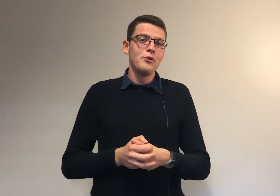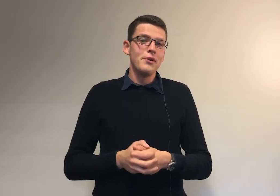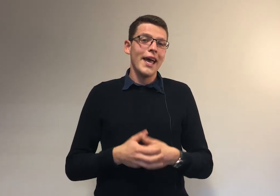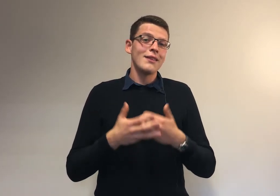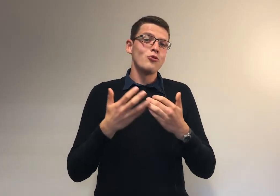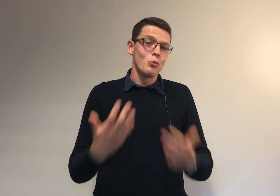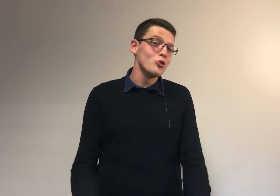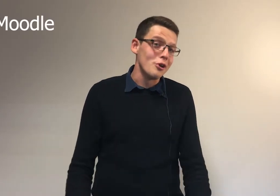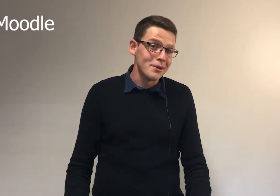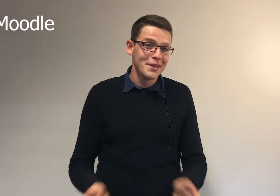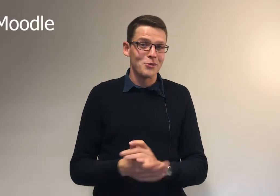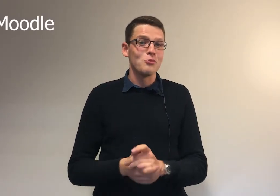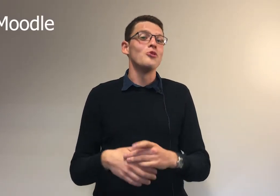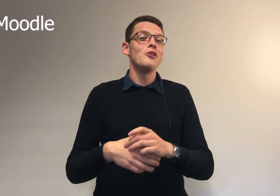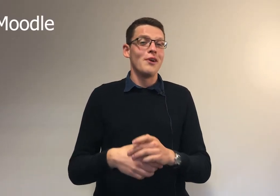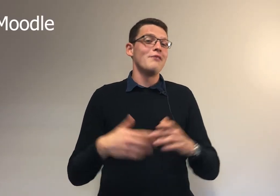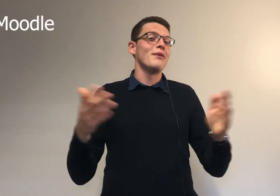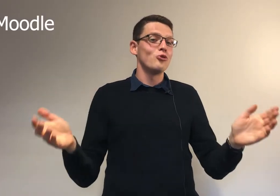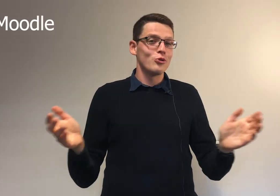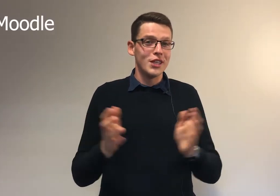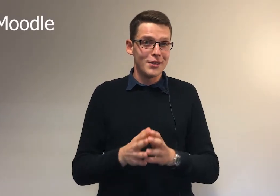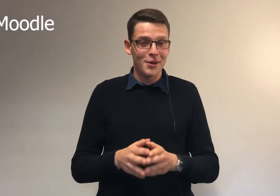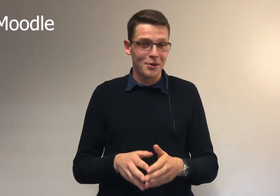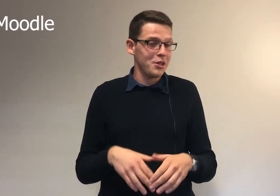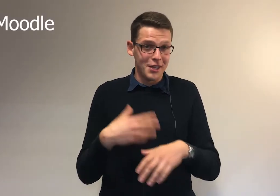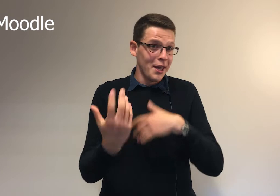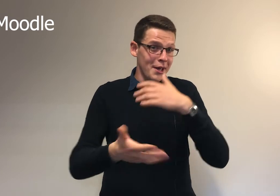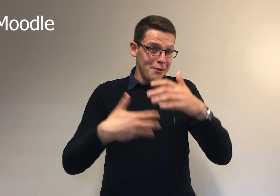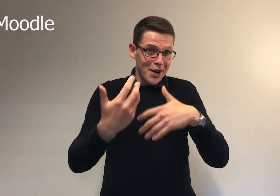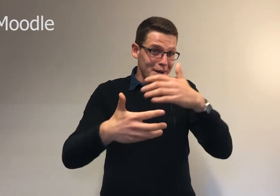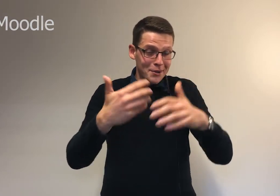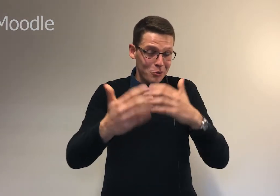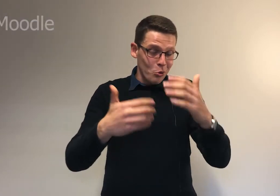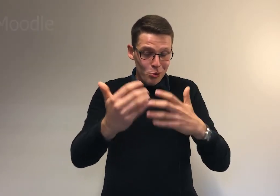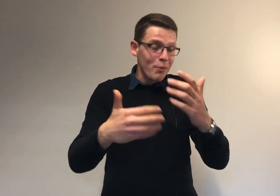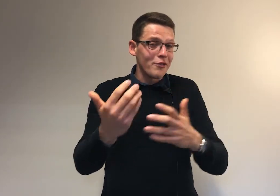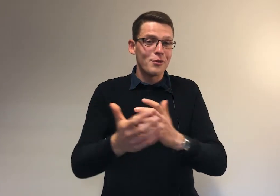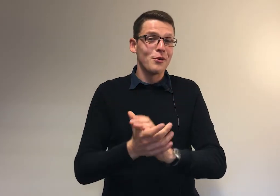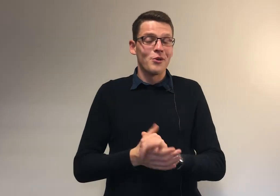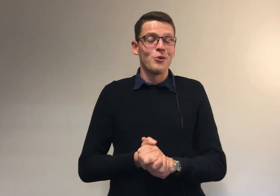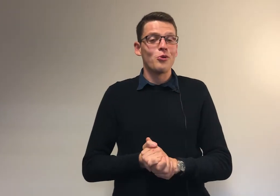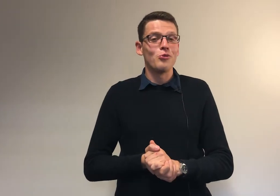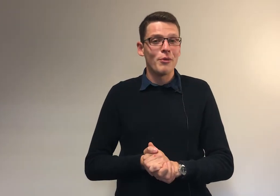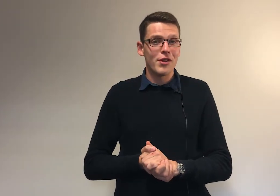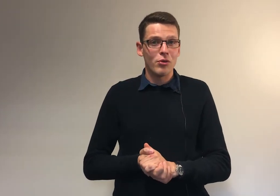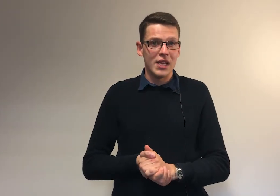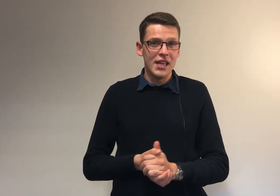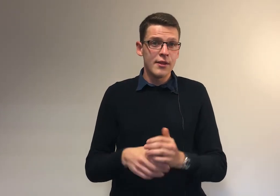être sur Moodle. Moodle est famoso site que tous les professeurs utilisent